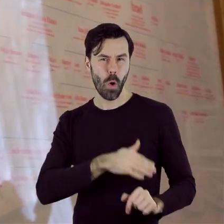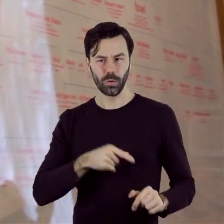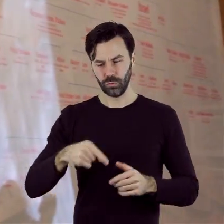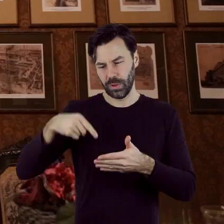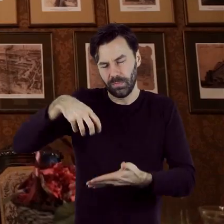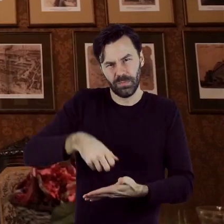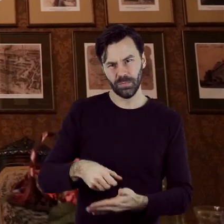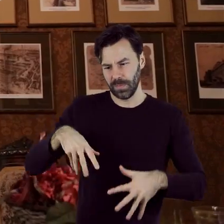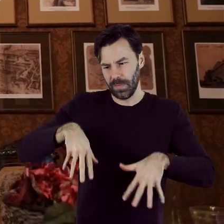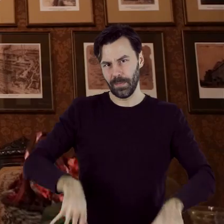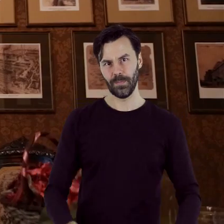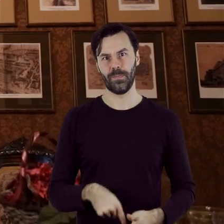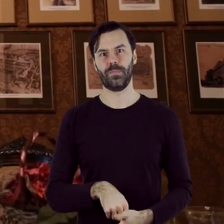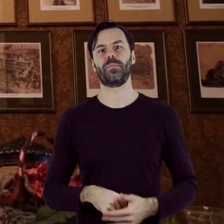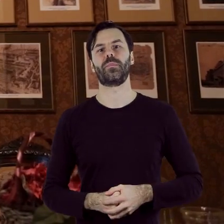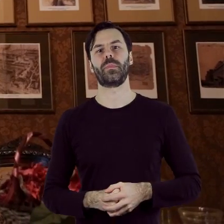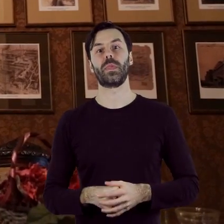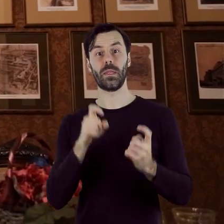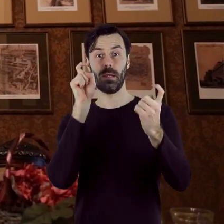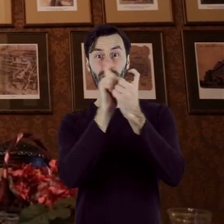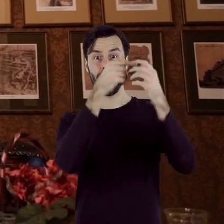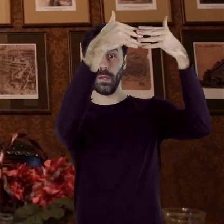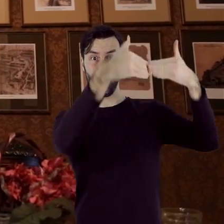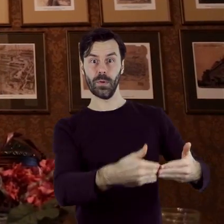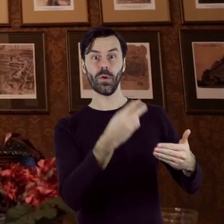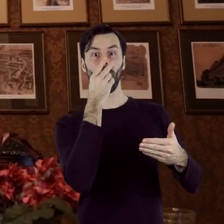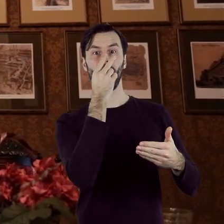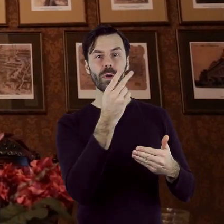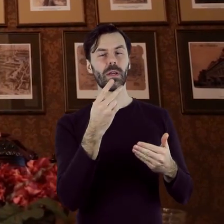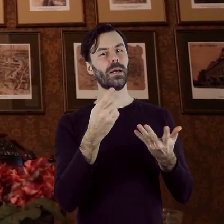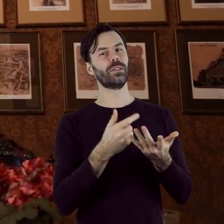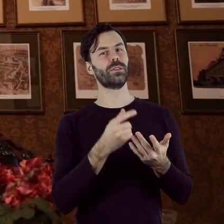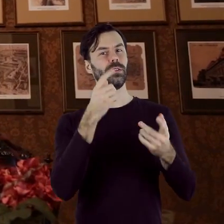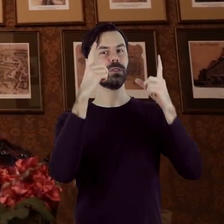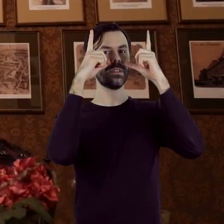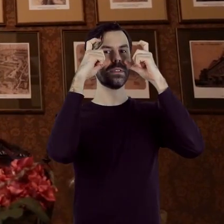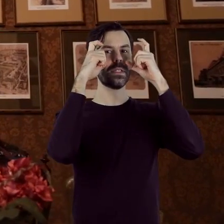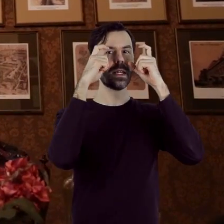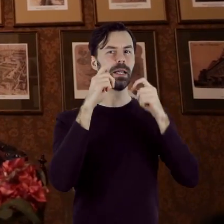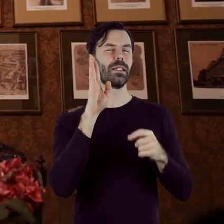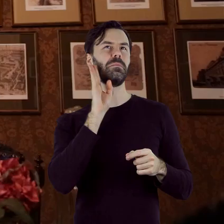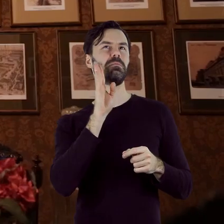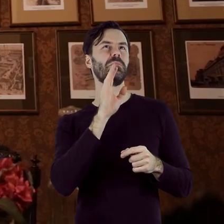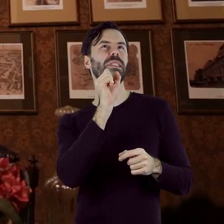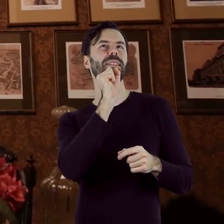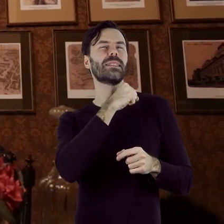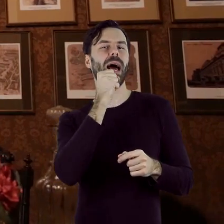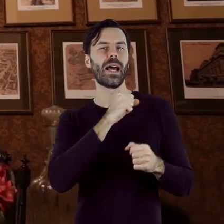Na ścianie naprzeciwko znajdują się z kolei fotokopie archiwalnych dokumentów prezentujących